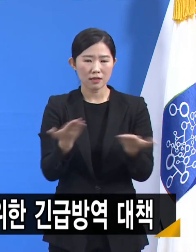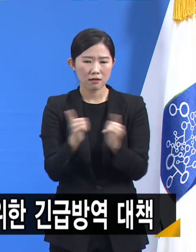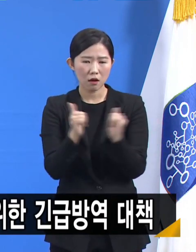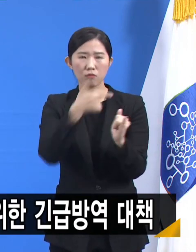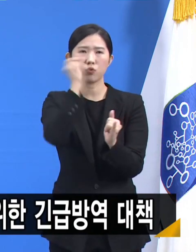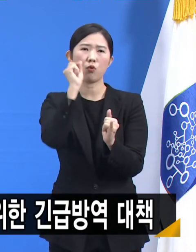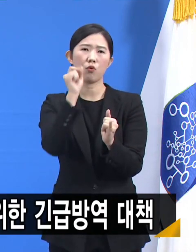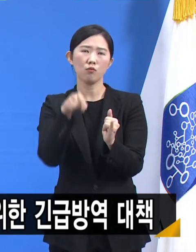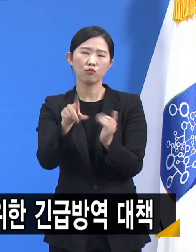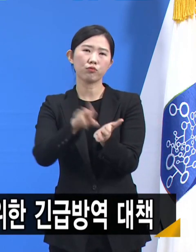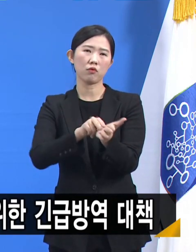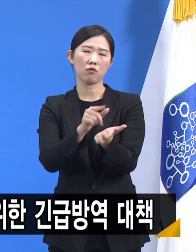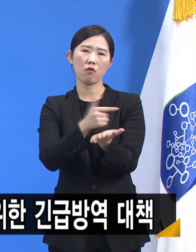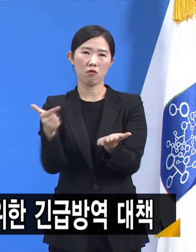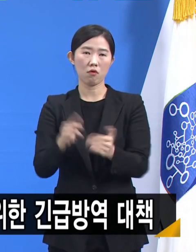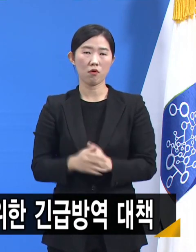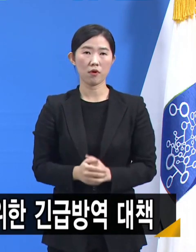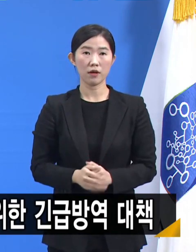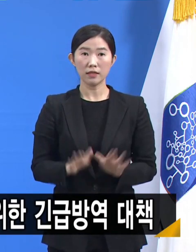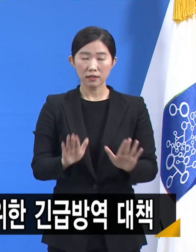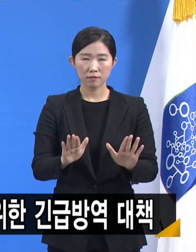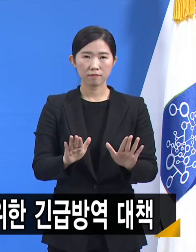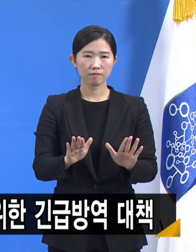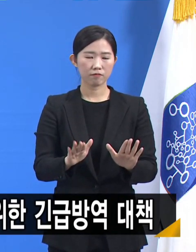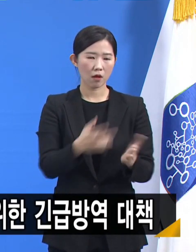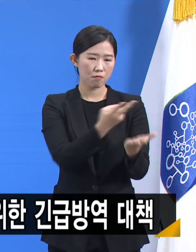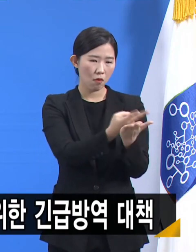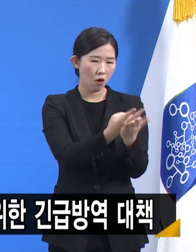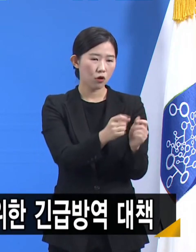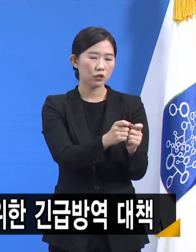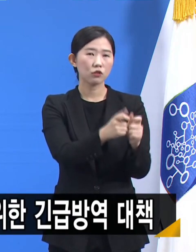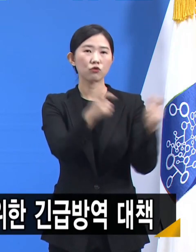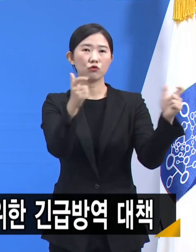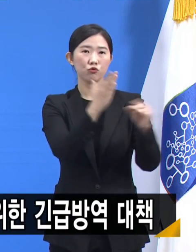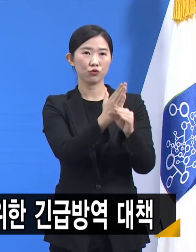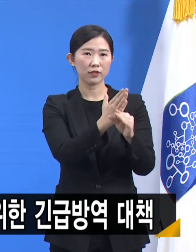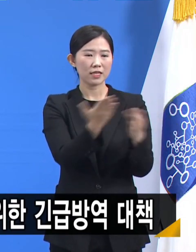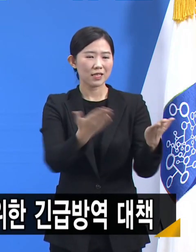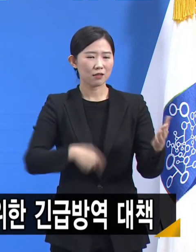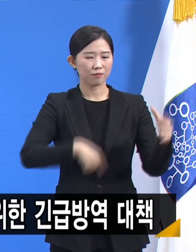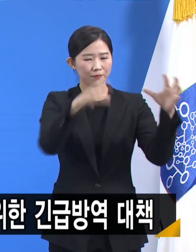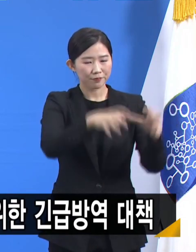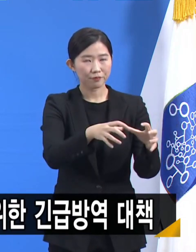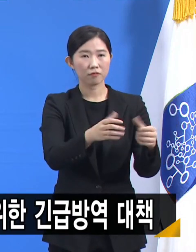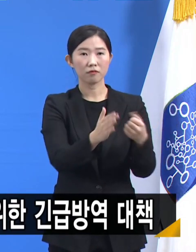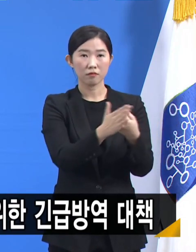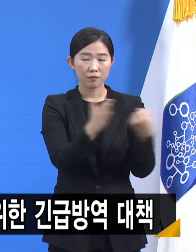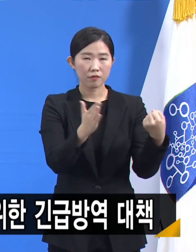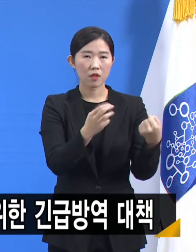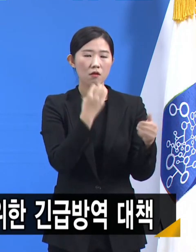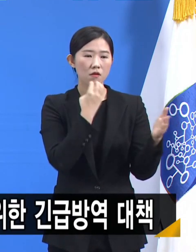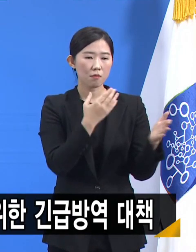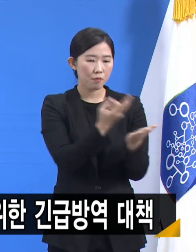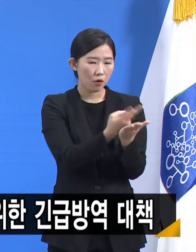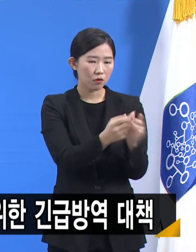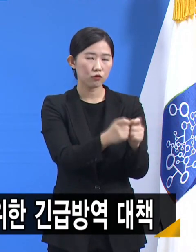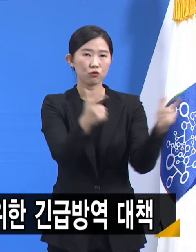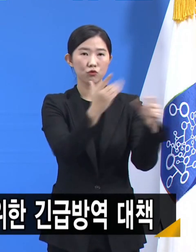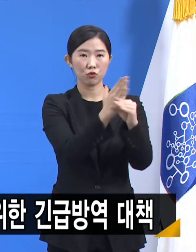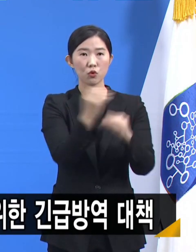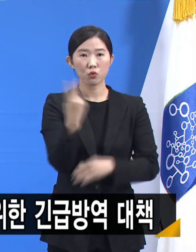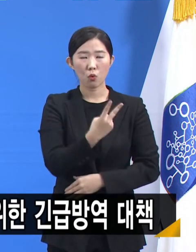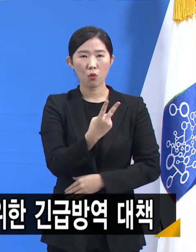중소민간병원들의 협조로 병상을 늘려가고 있고 경기도의 기숙사를 비롯한 생활치료센터용